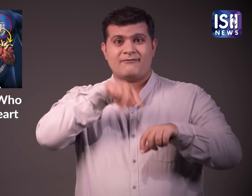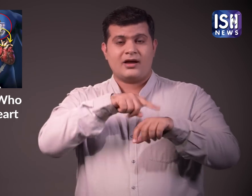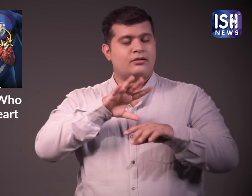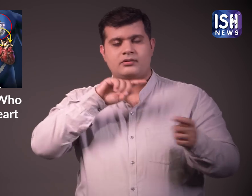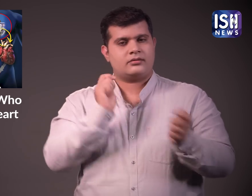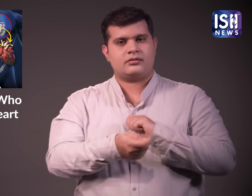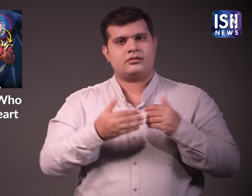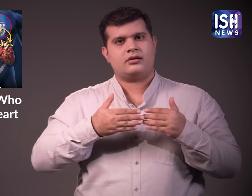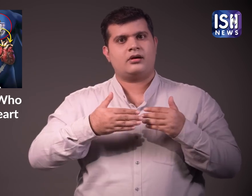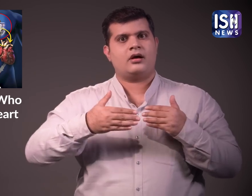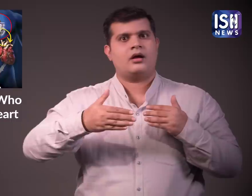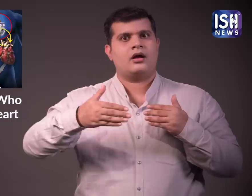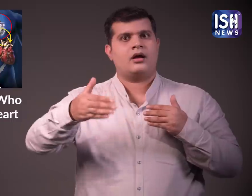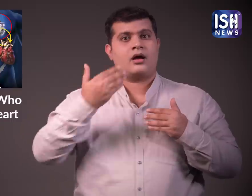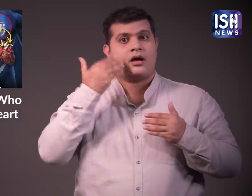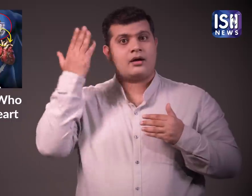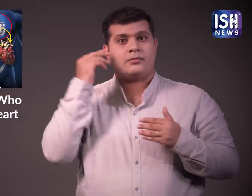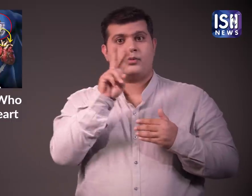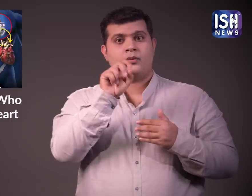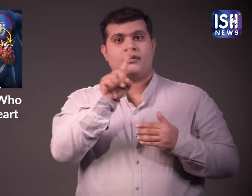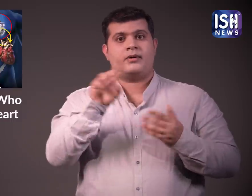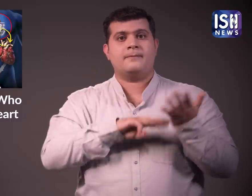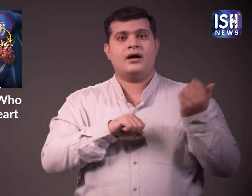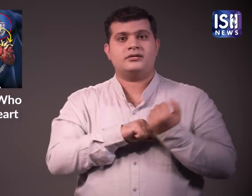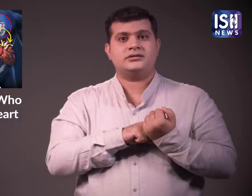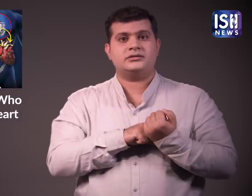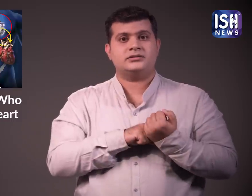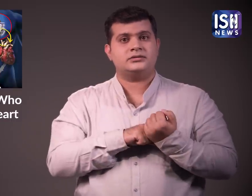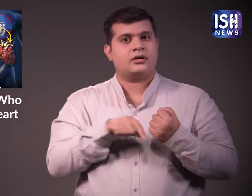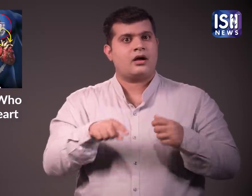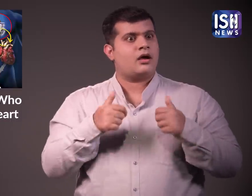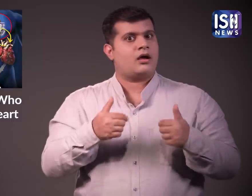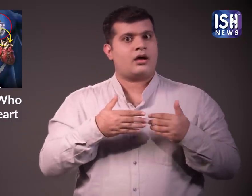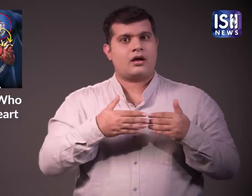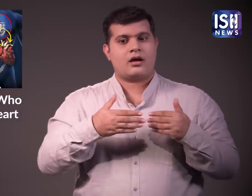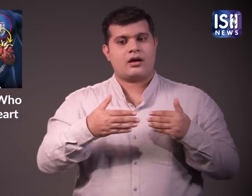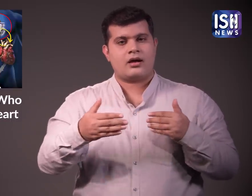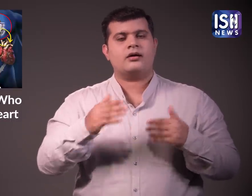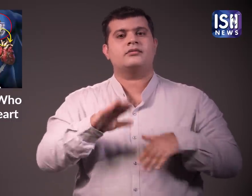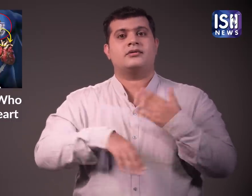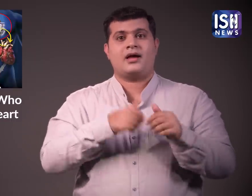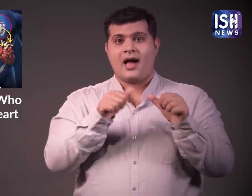सर्जरी मार्ज 2011 में हुई और क्रेक डॉक्टरों द्वारा बताये गए 12 घंडों से अधिक समय तक जीवित रहे